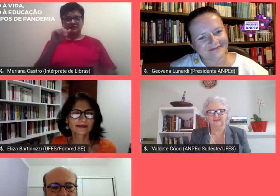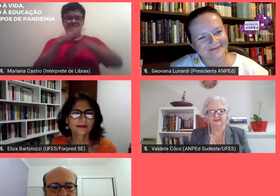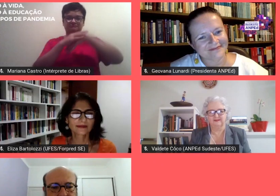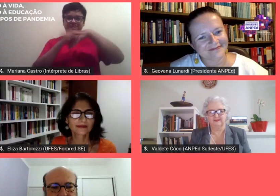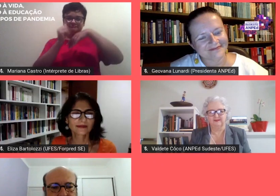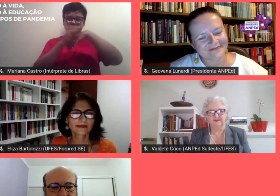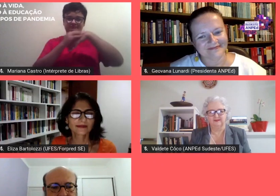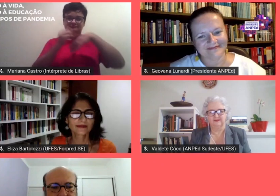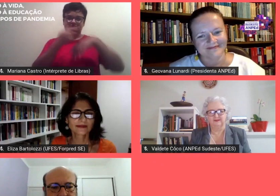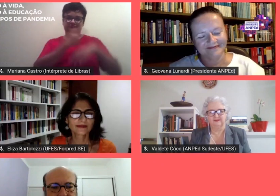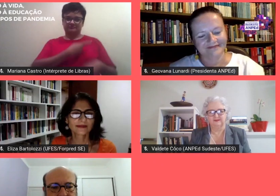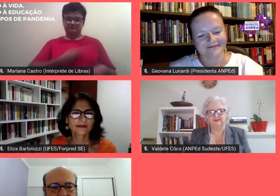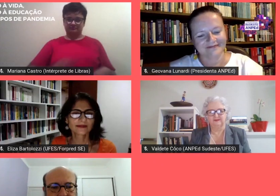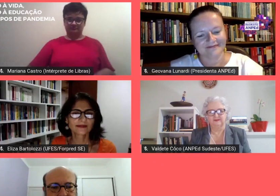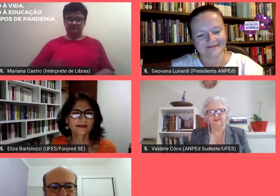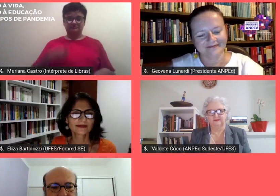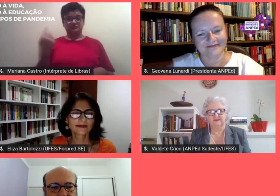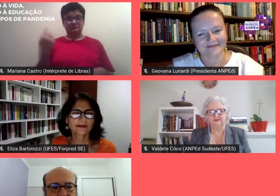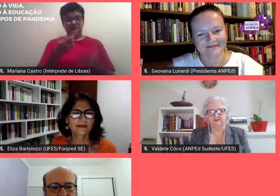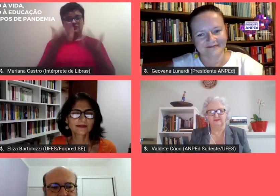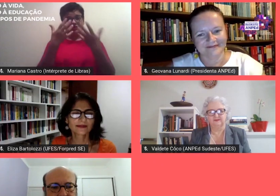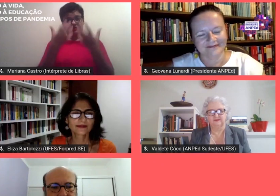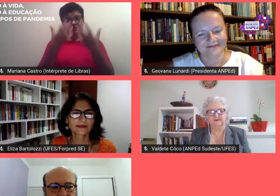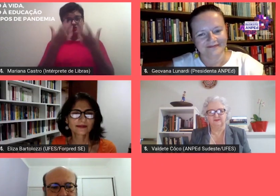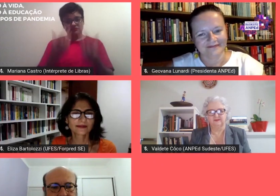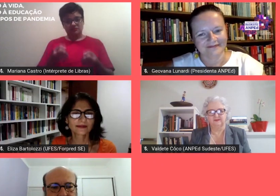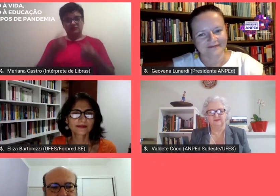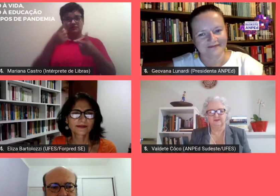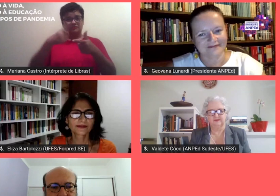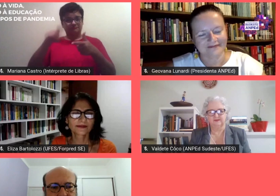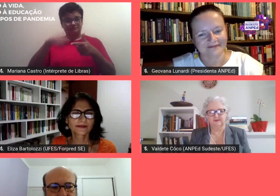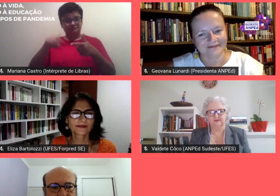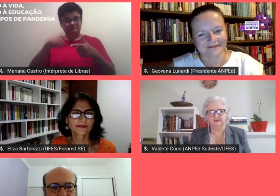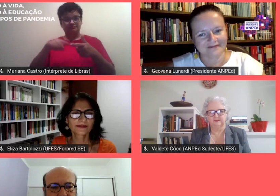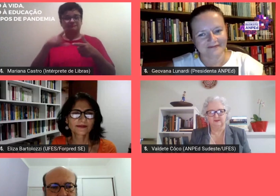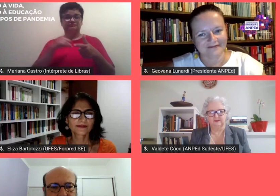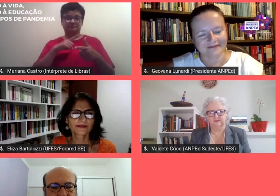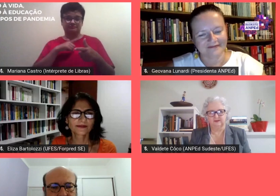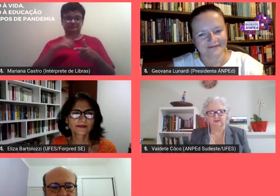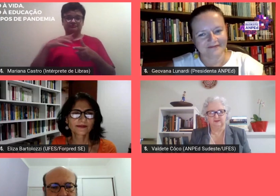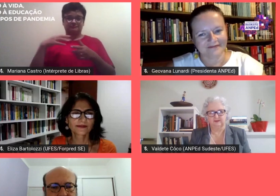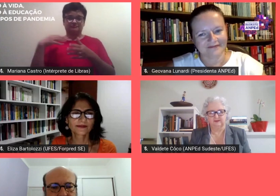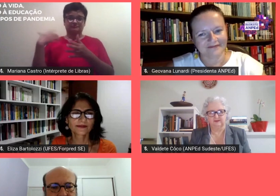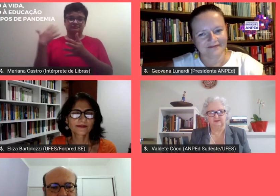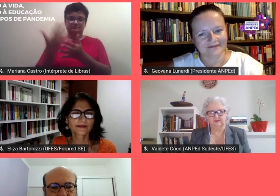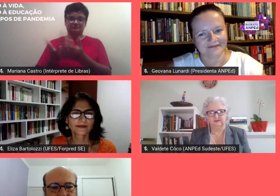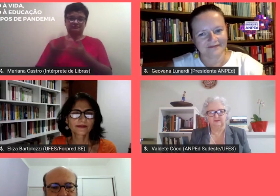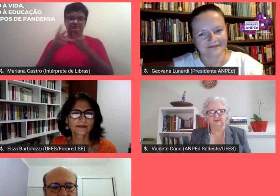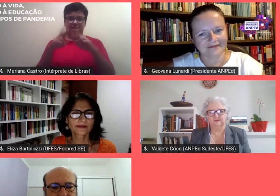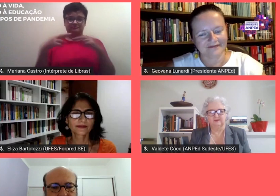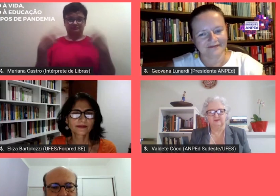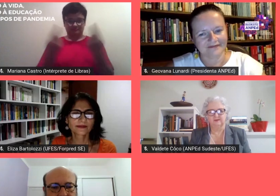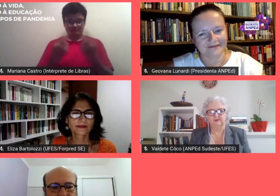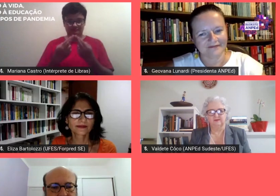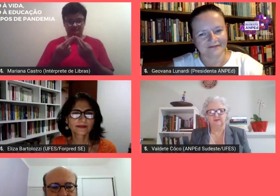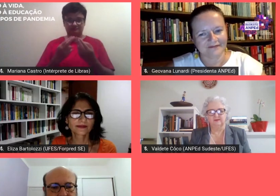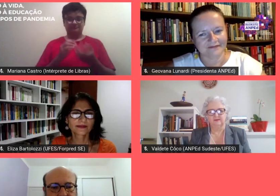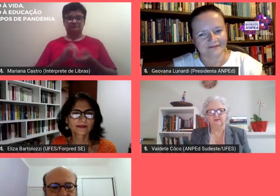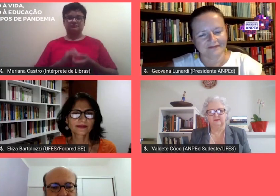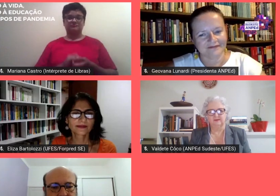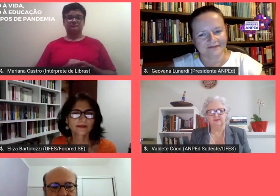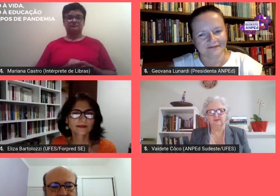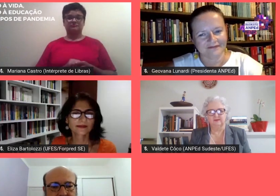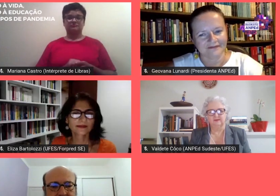assumimos os problemas que porventura têm surgido durante nossa reunião mas